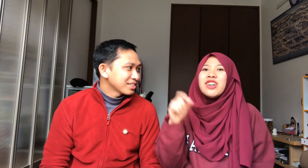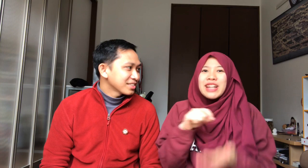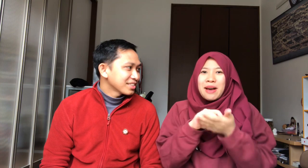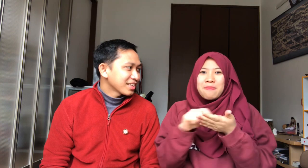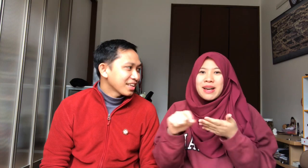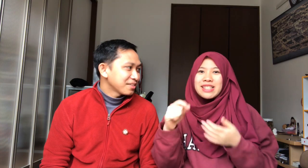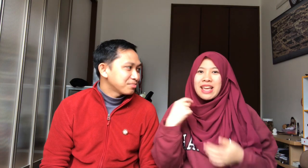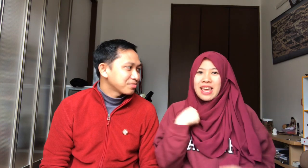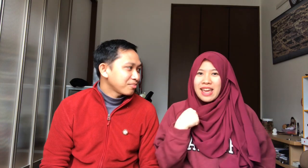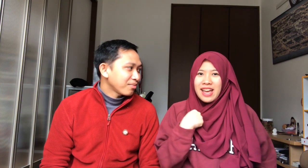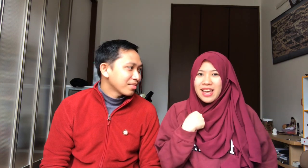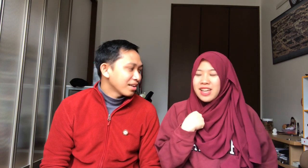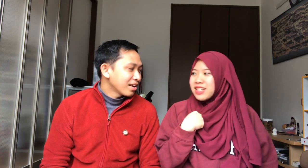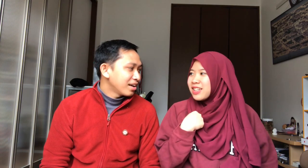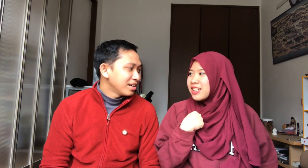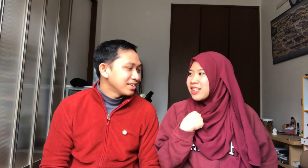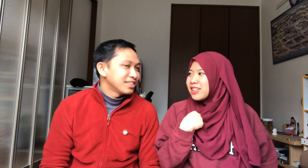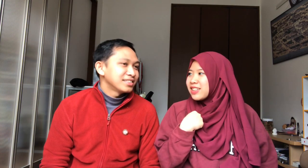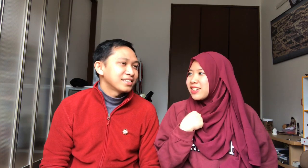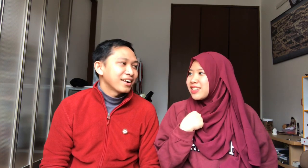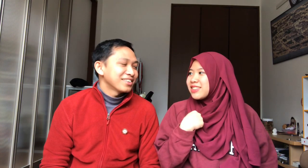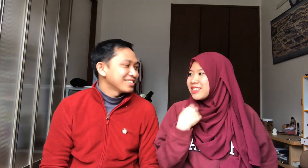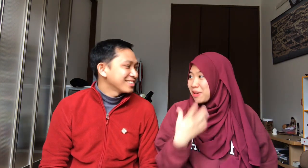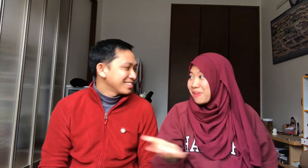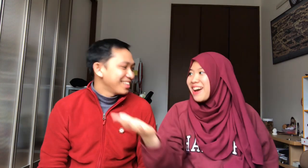nama saya Siapa?